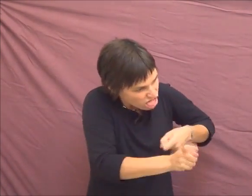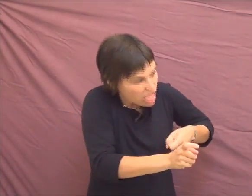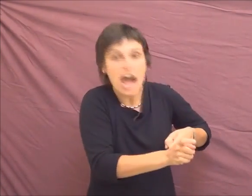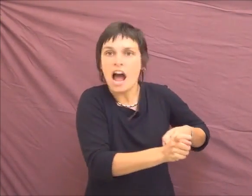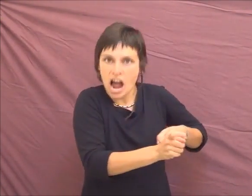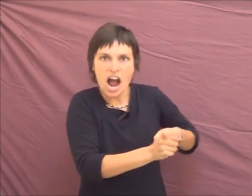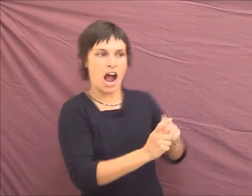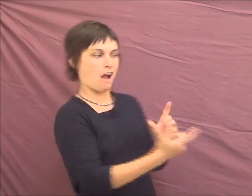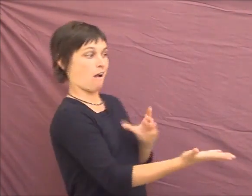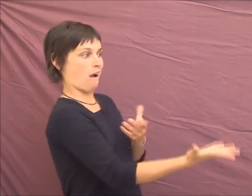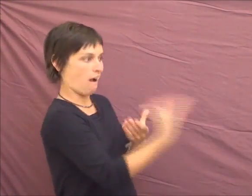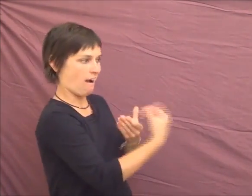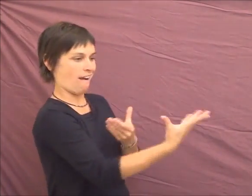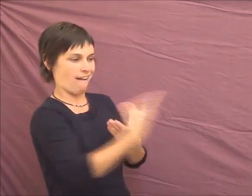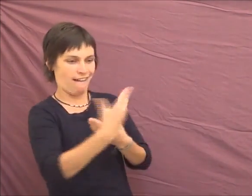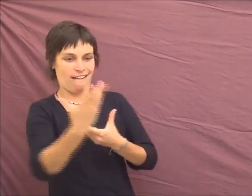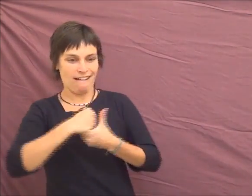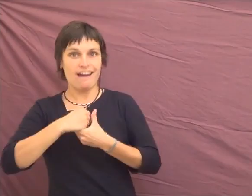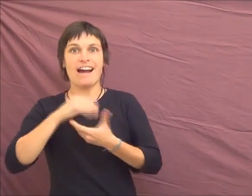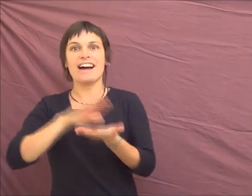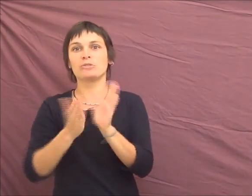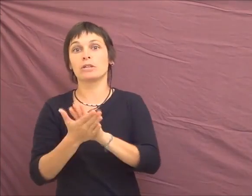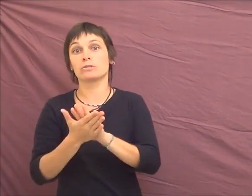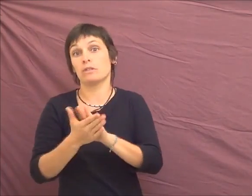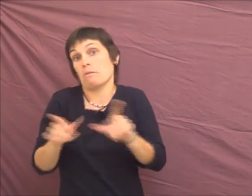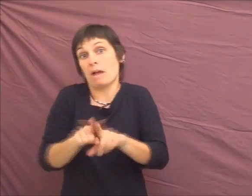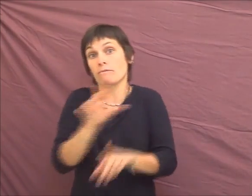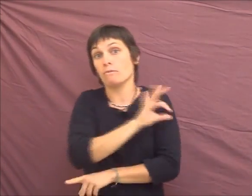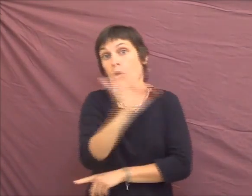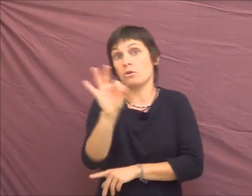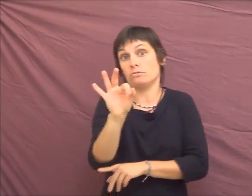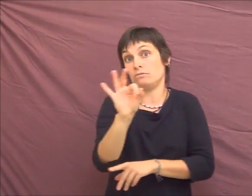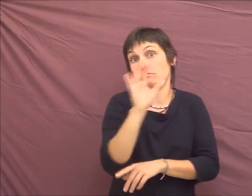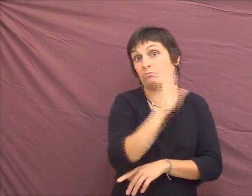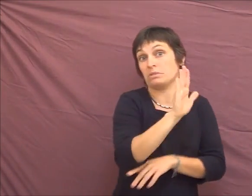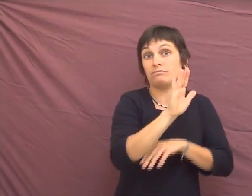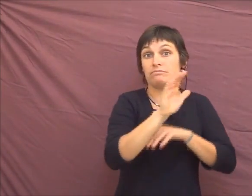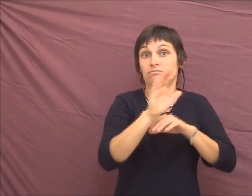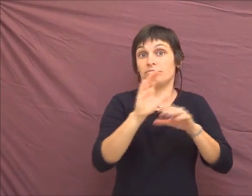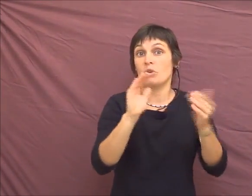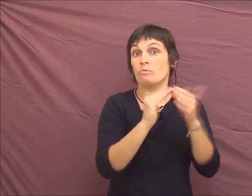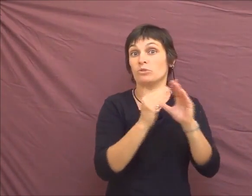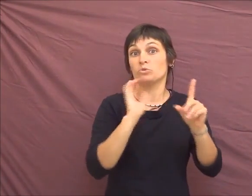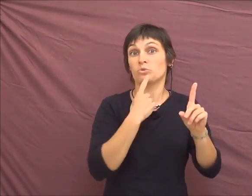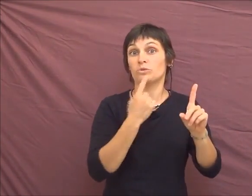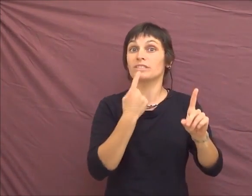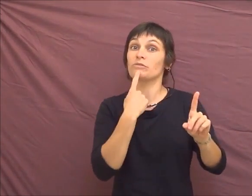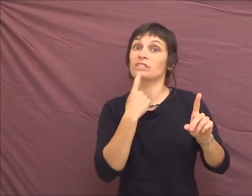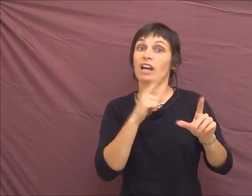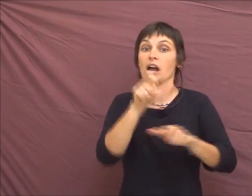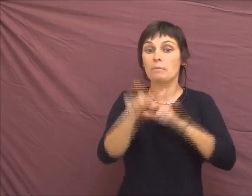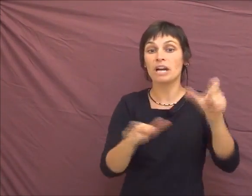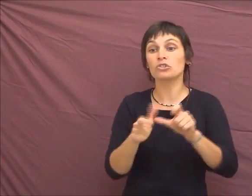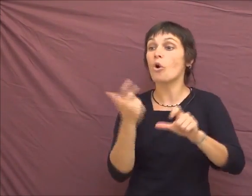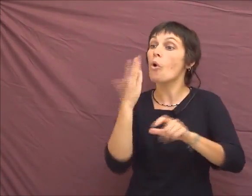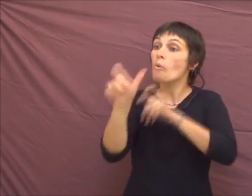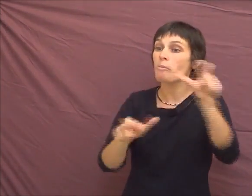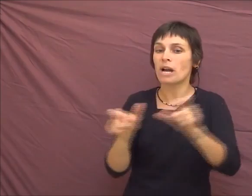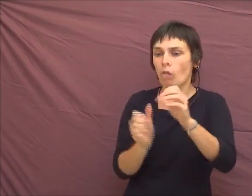et ils intègrent, donc, dans l'association nord-américaine des intersexes, des parents et des médecins, et là, évidemment, ça donne la même chose qu'en France,